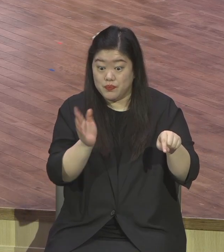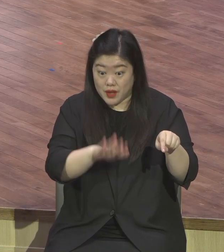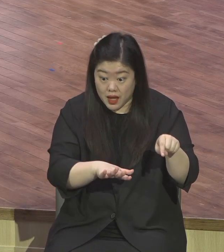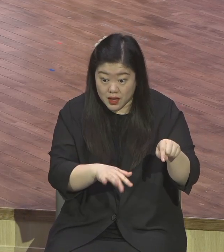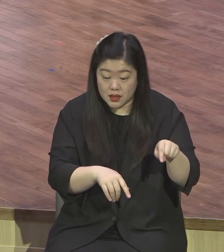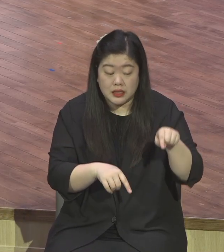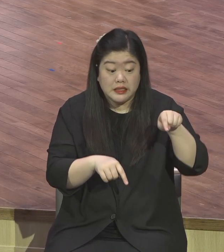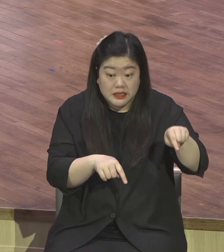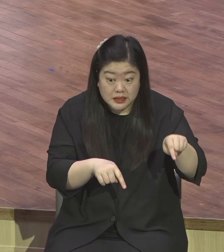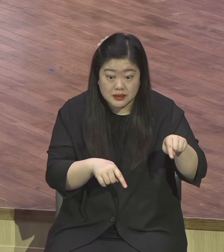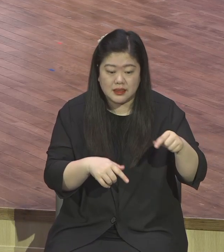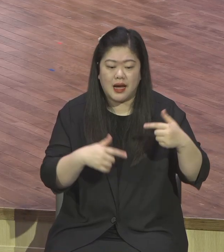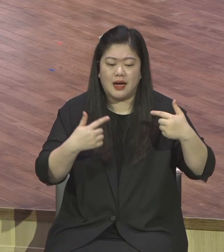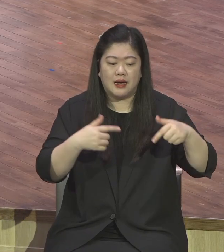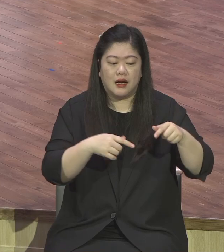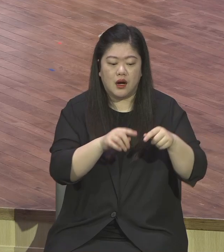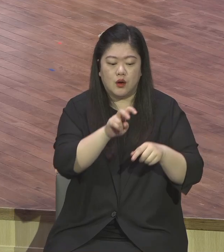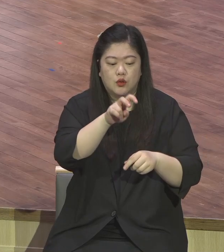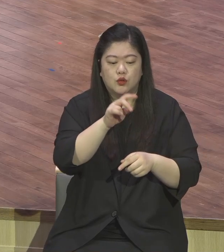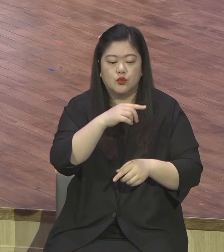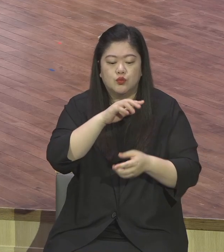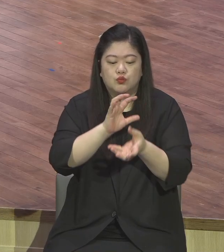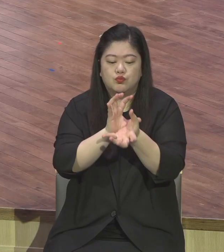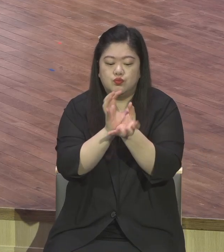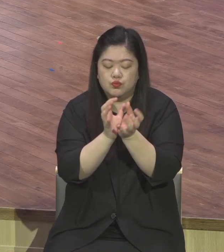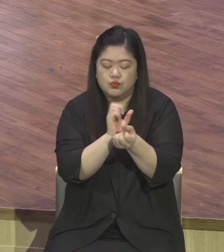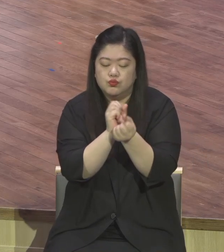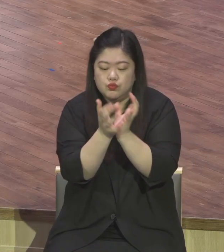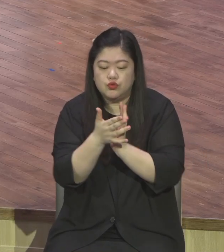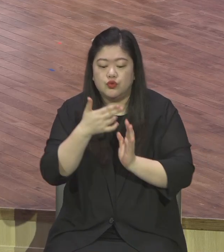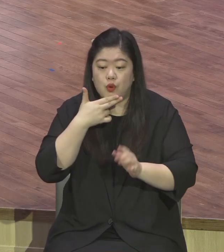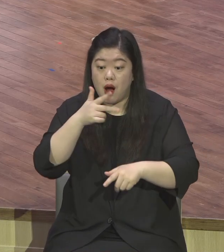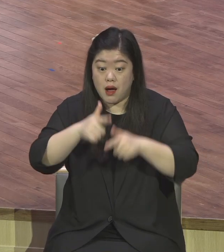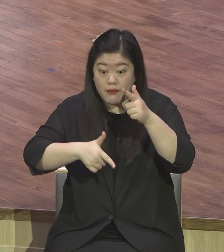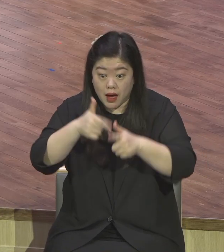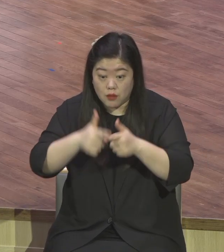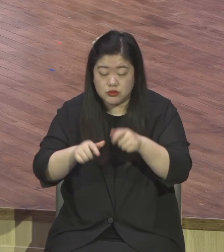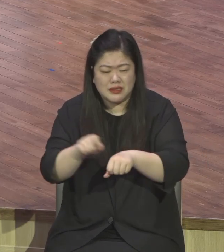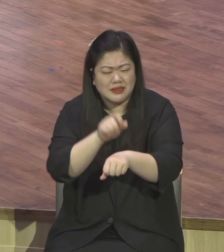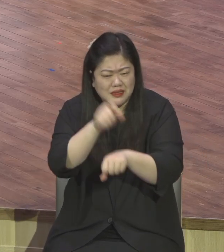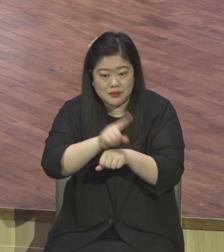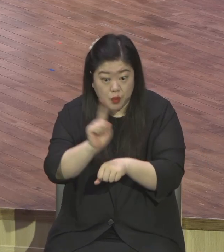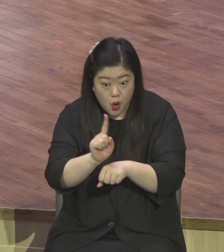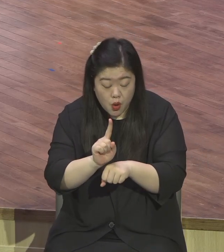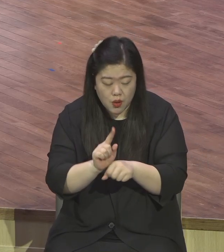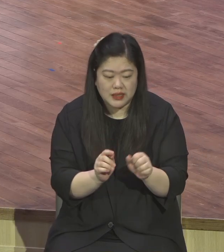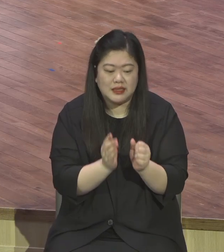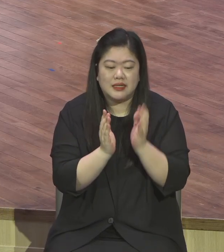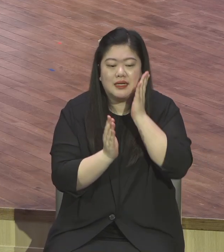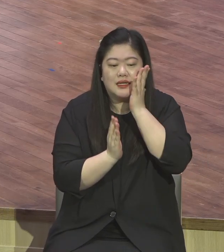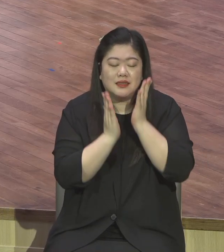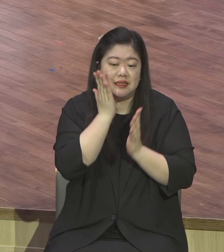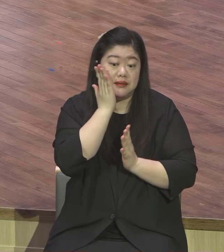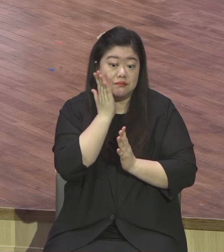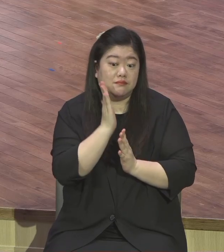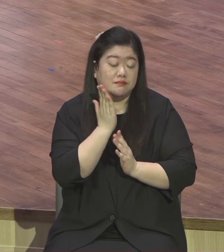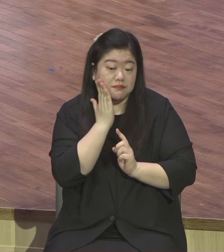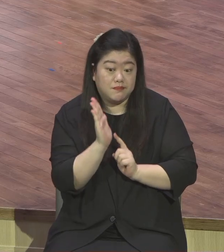열매가 있게 되어 있어요. 그렇게 되어 있습니다. 그래서 잎이 무승했다 이 마른 열매가